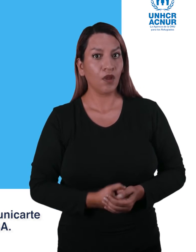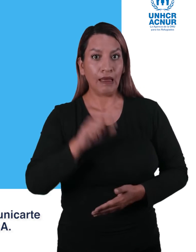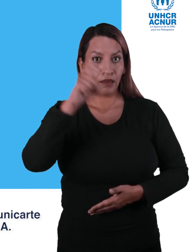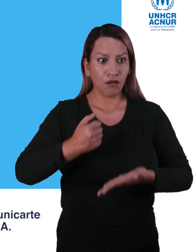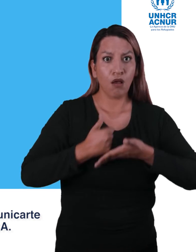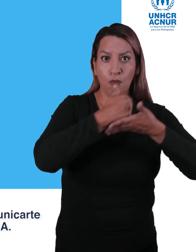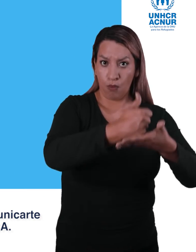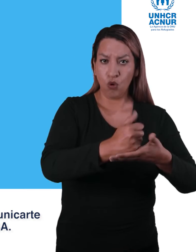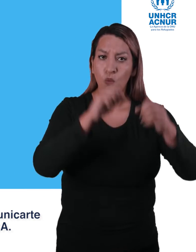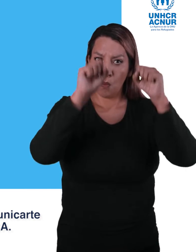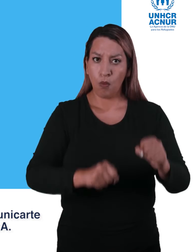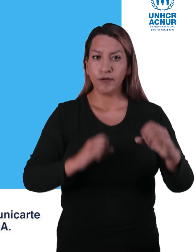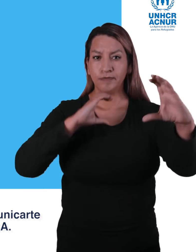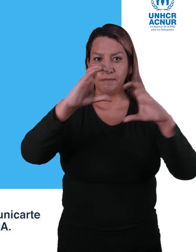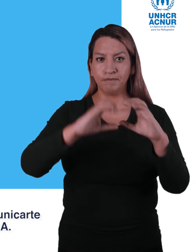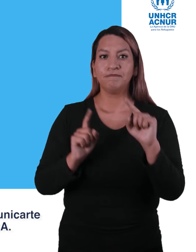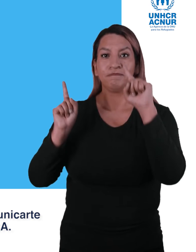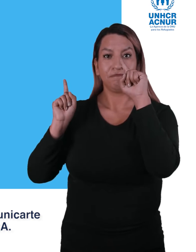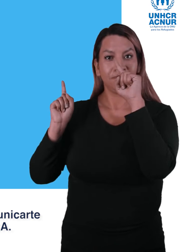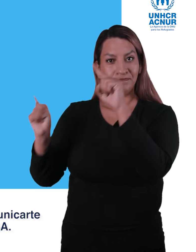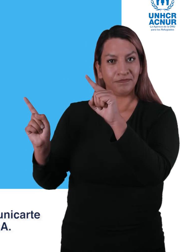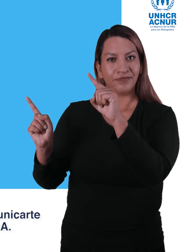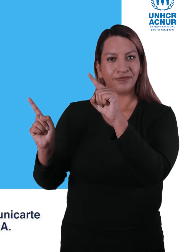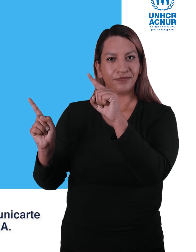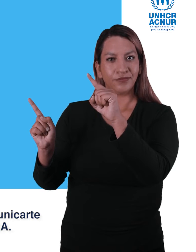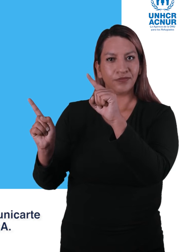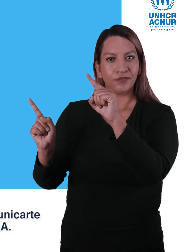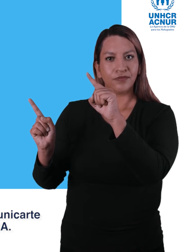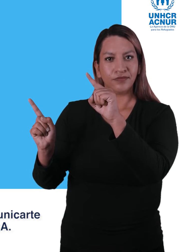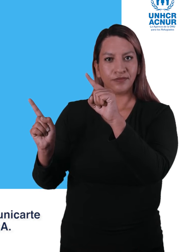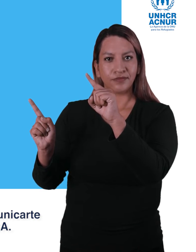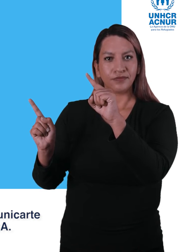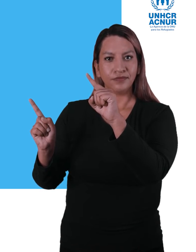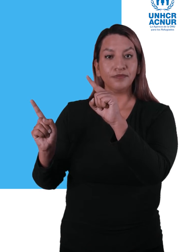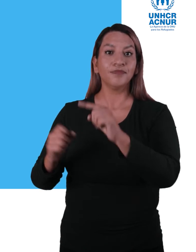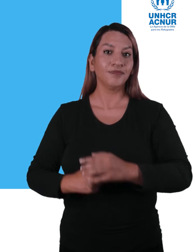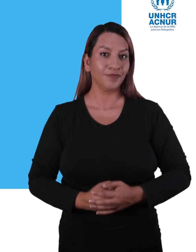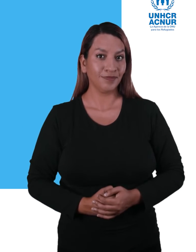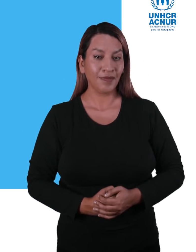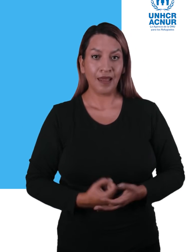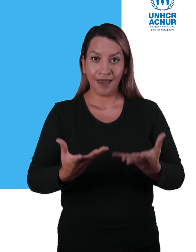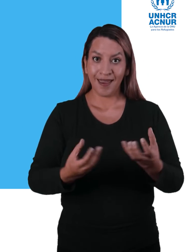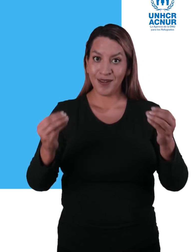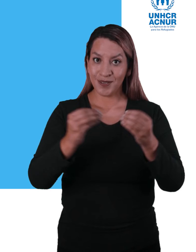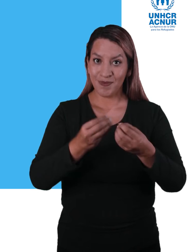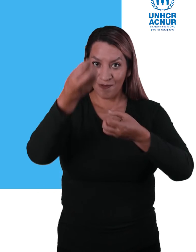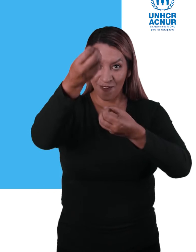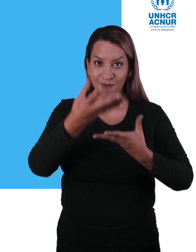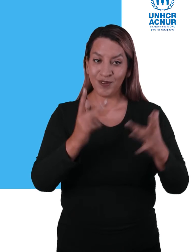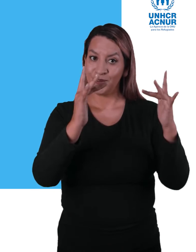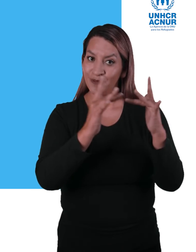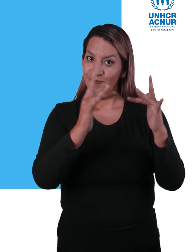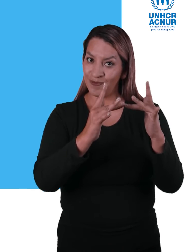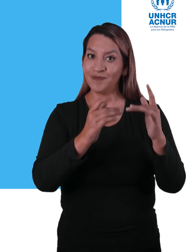apoyo, además del MIES, puedes comunicarte con organizaciones como ACNUR, HAYAS y ASA. Para conocer los contactos